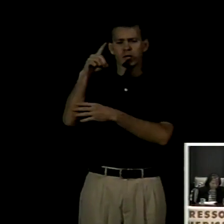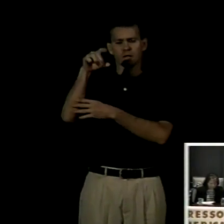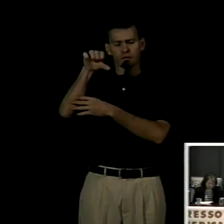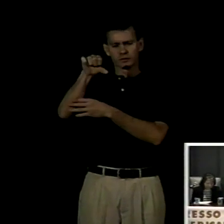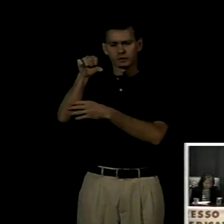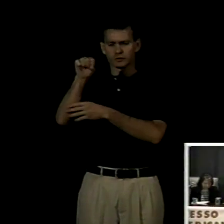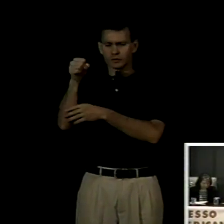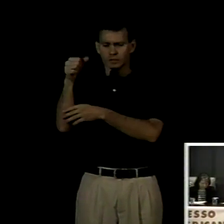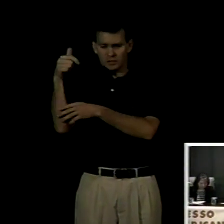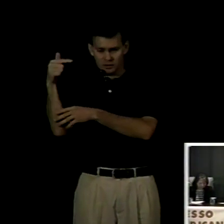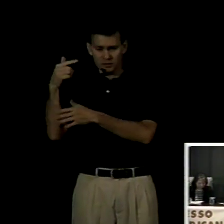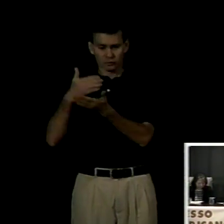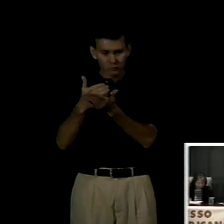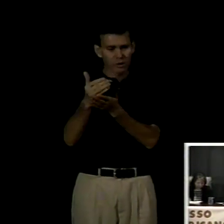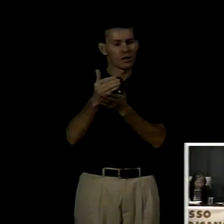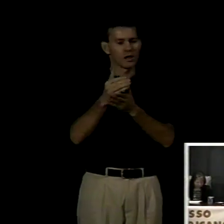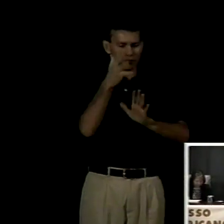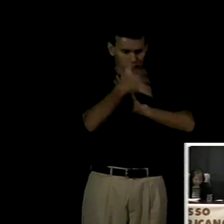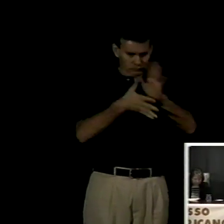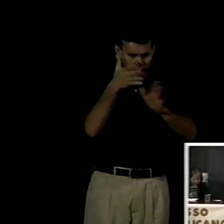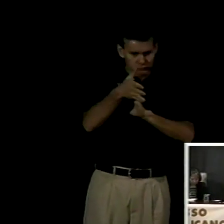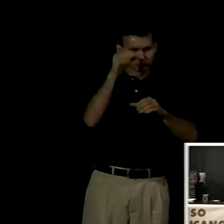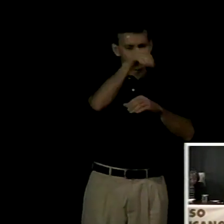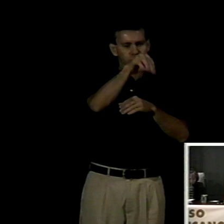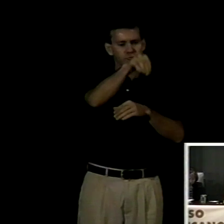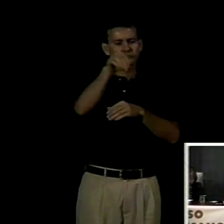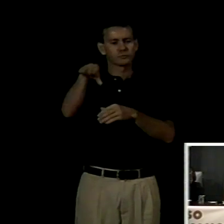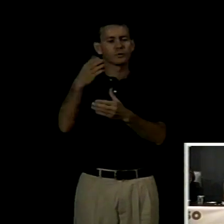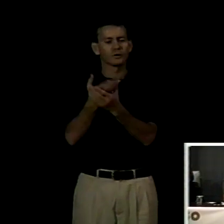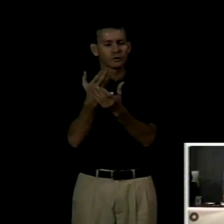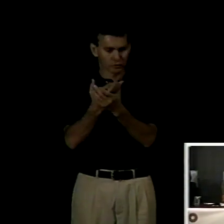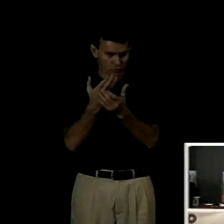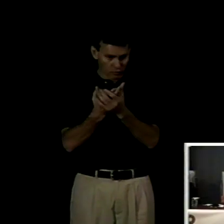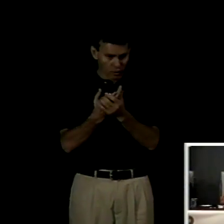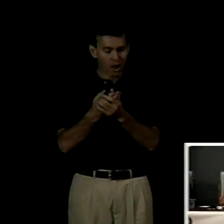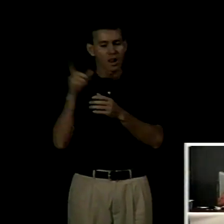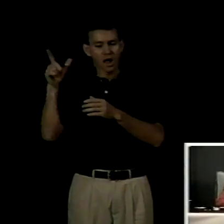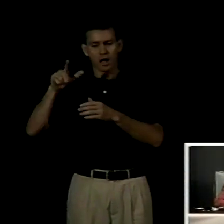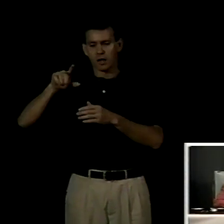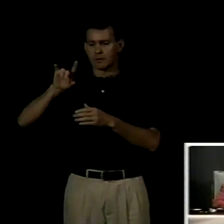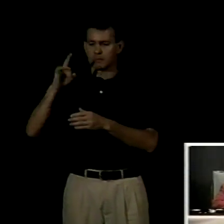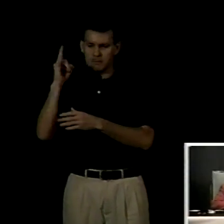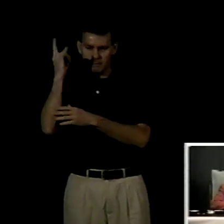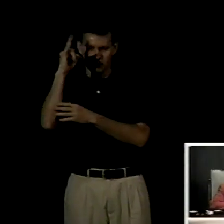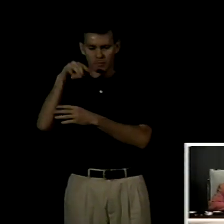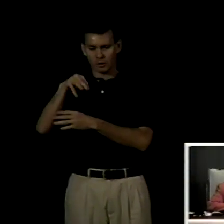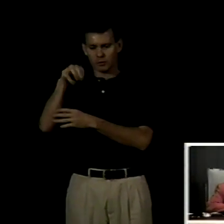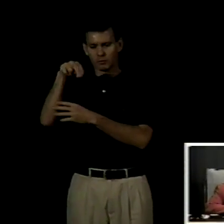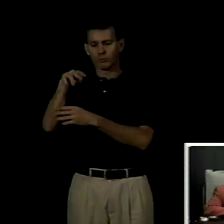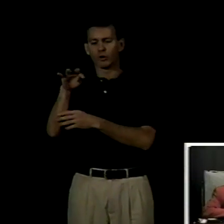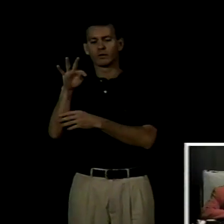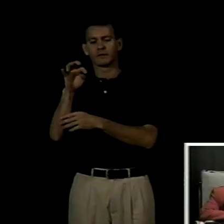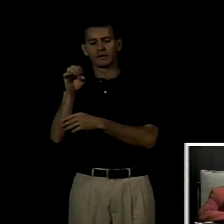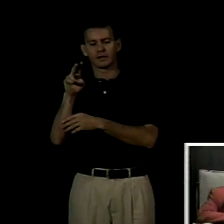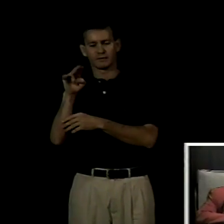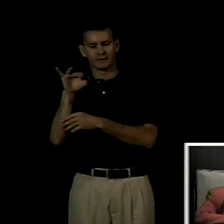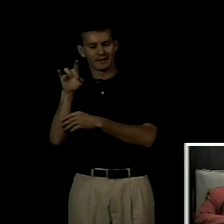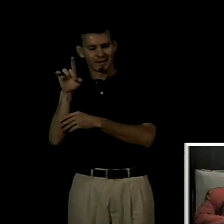implementado en las escuelas públicas para sordos con que cuenta Montevideo con el abad de las autoridades educativas nacionales y el